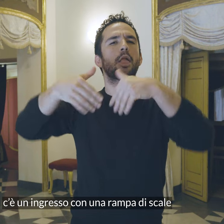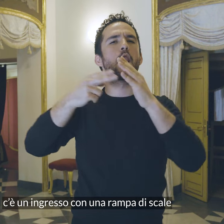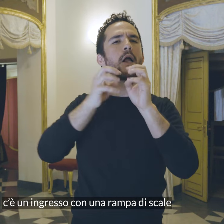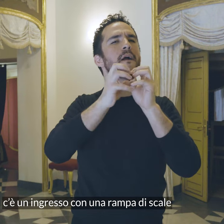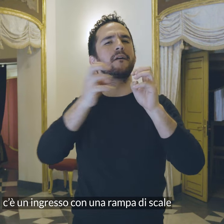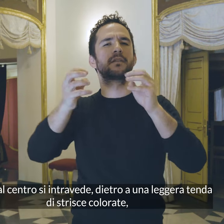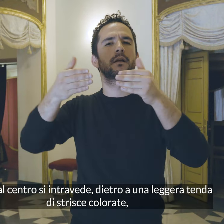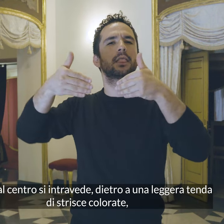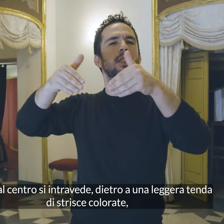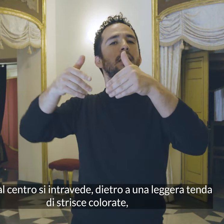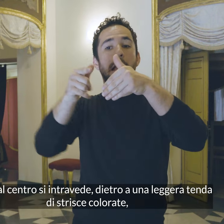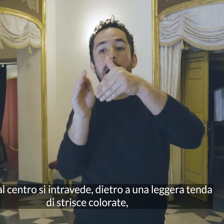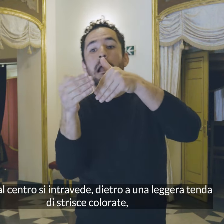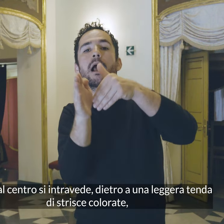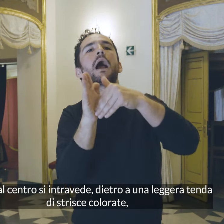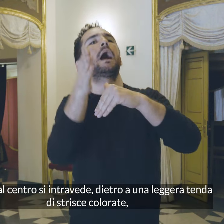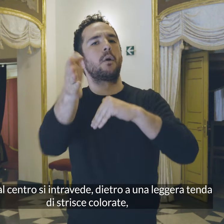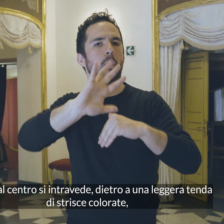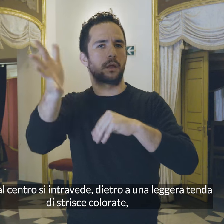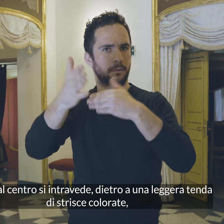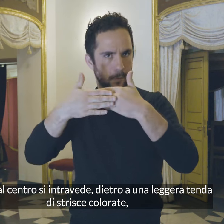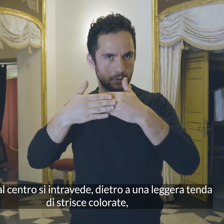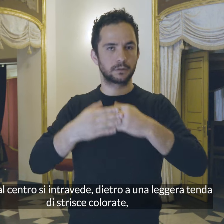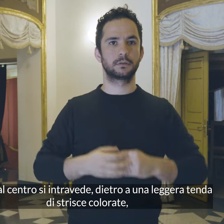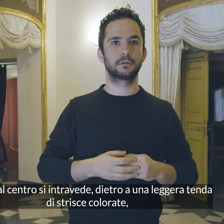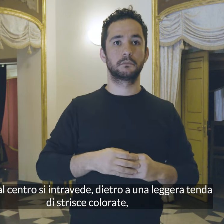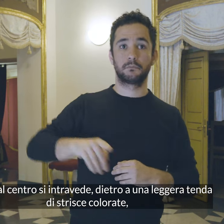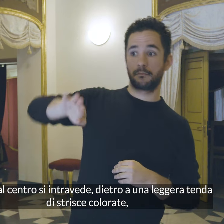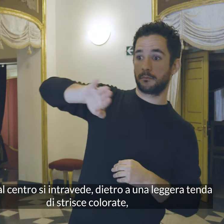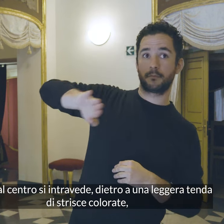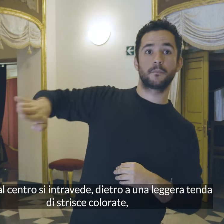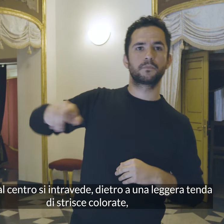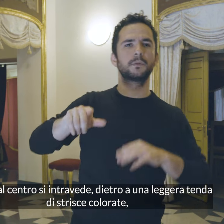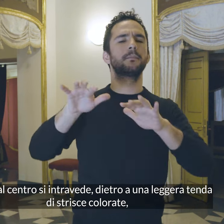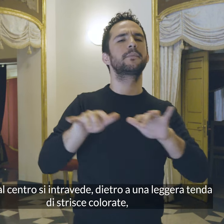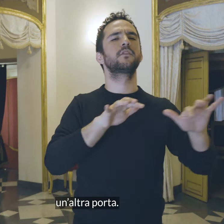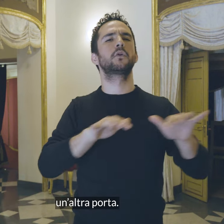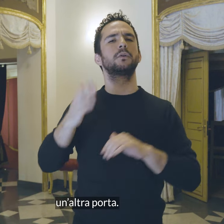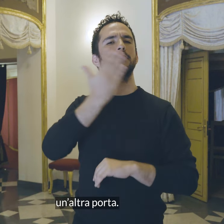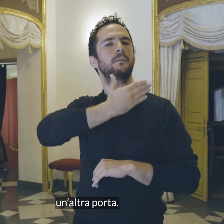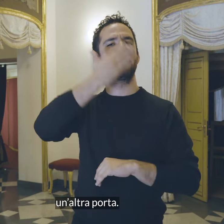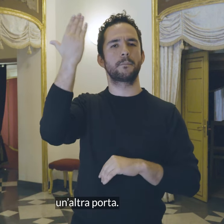di scale Mentre al centro si intravede, dietro a una leggera tenda di strisce colorate, un'altra porta